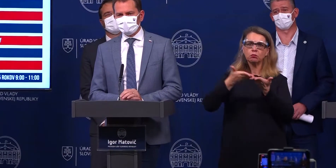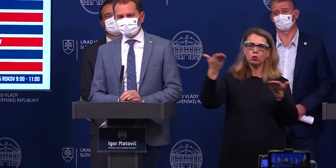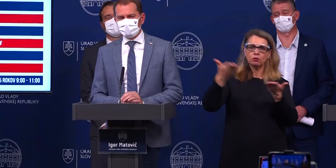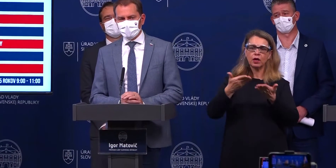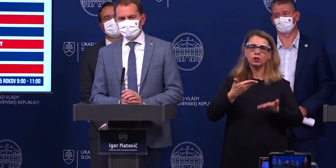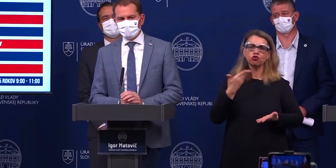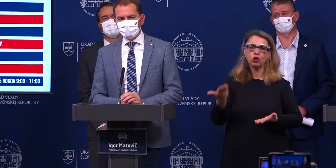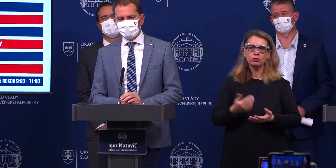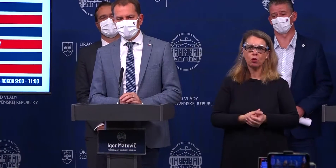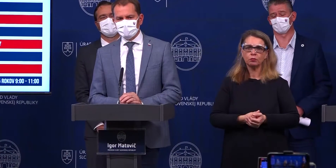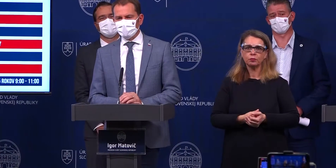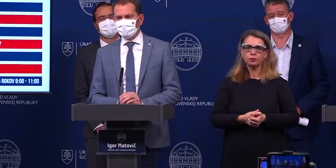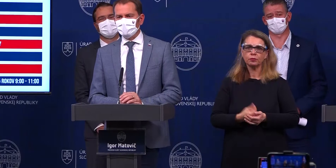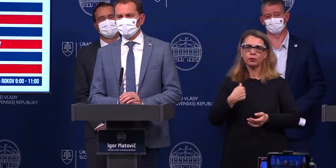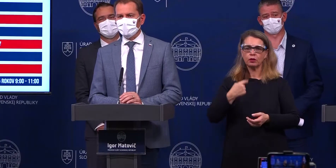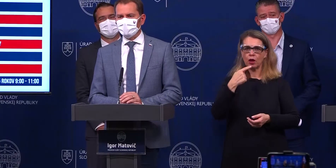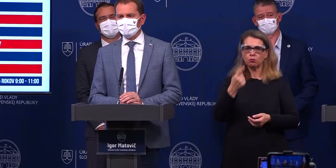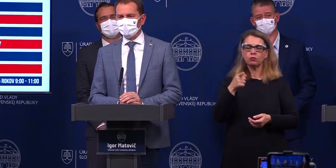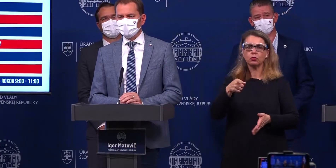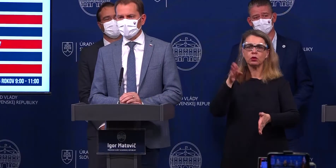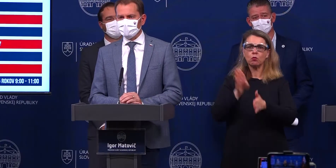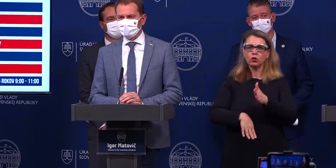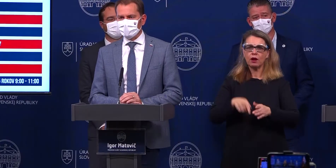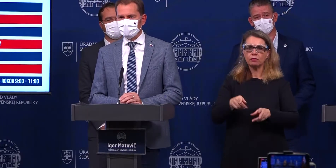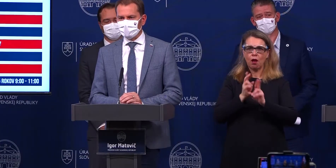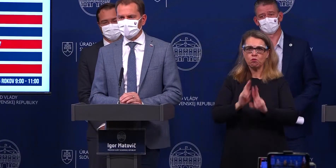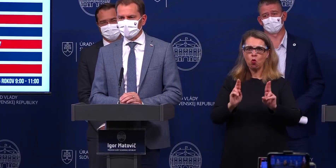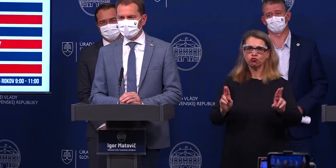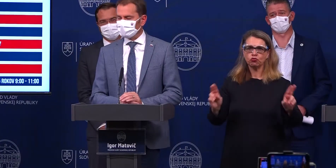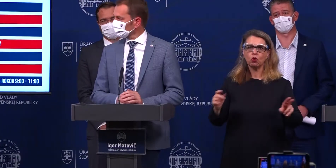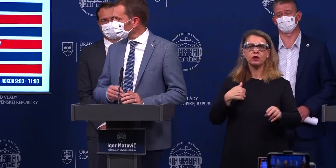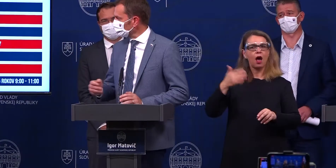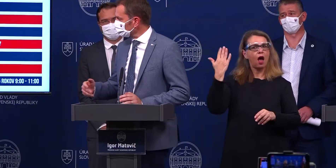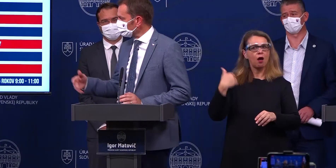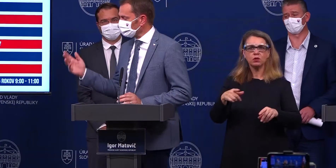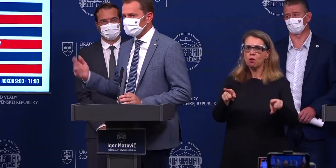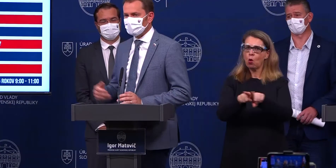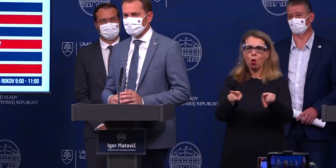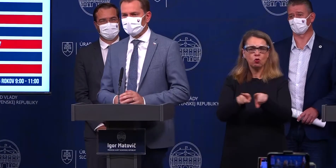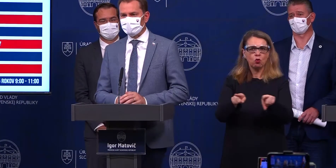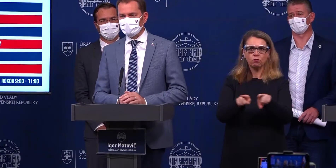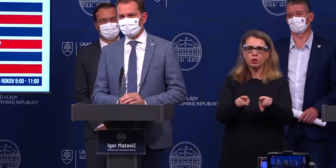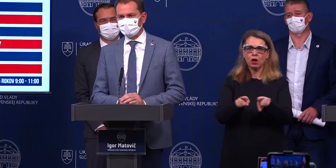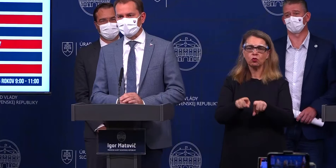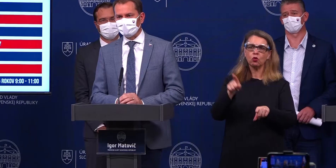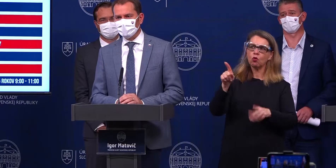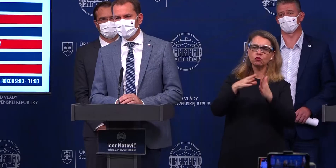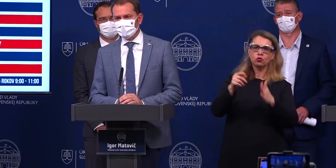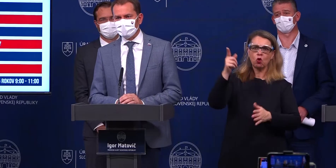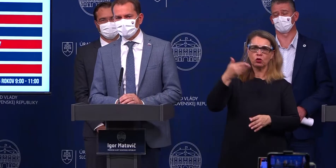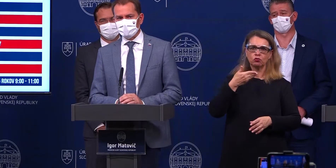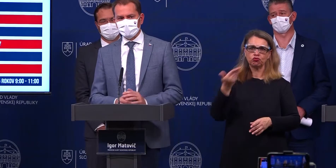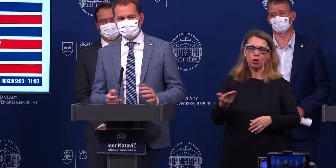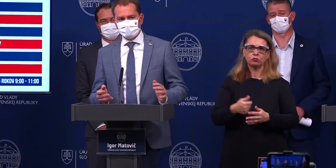Českem? Děkuji. Já bychom to osobně povedal, že to je posledná náděj, aby jsme sa nevydali aj v tej ďalšej fáze tou Českou cestou.